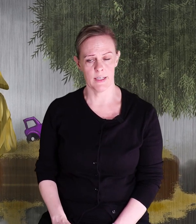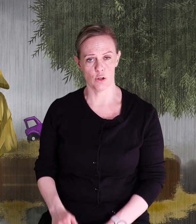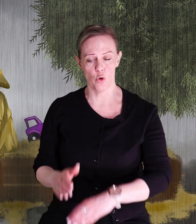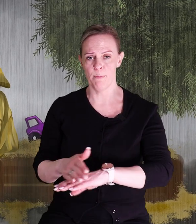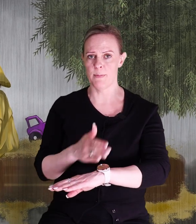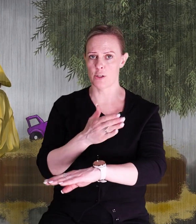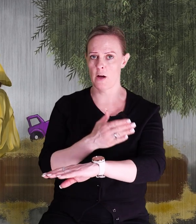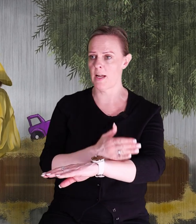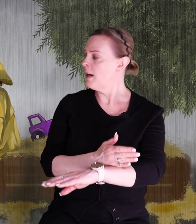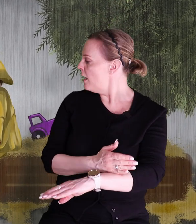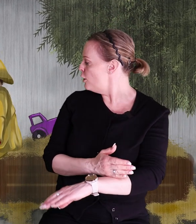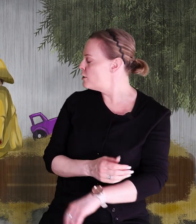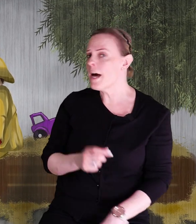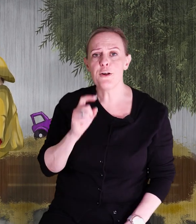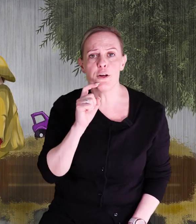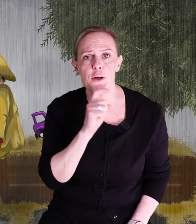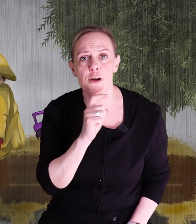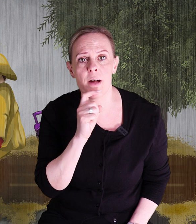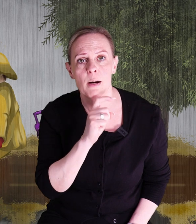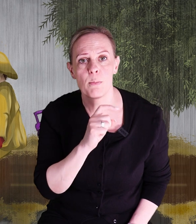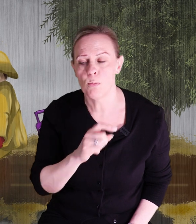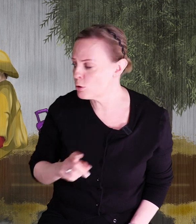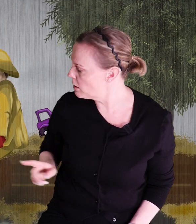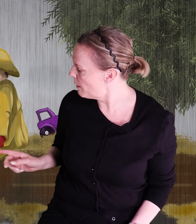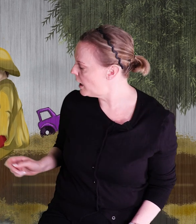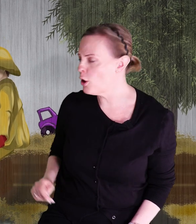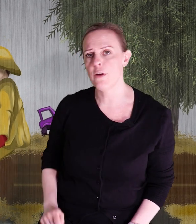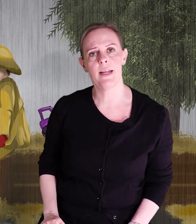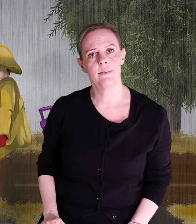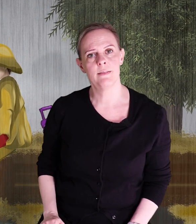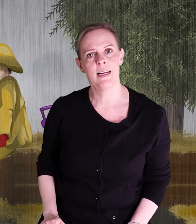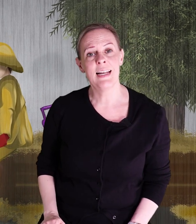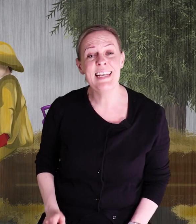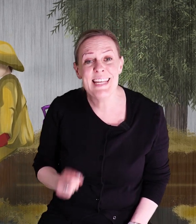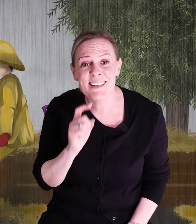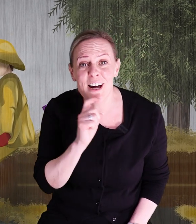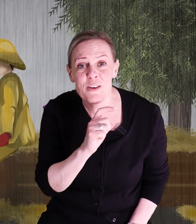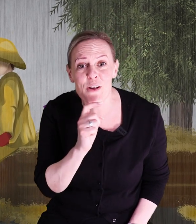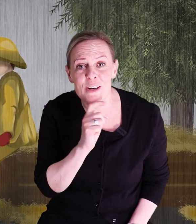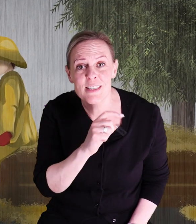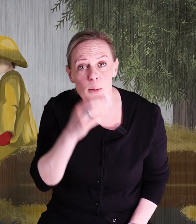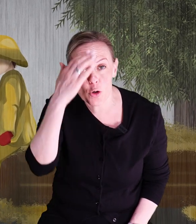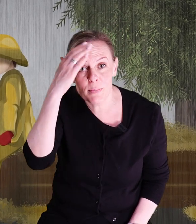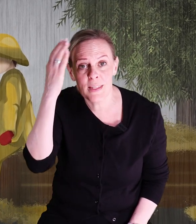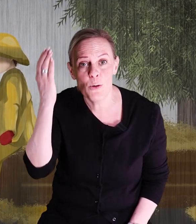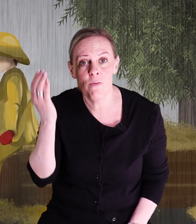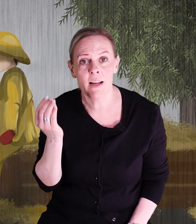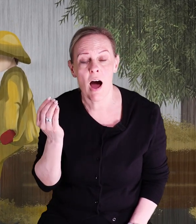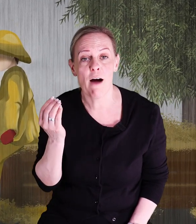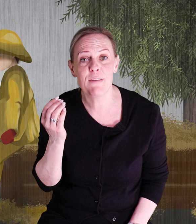Svantes gummistövlar lyser röda mot den gamla löven. Lika röda som tomteluvan han